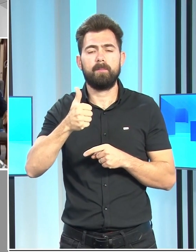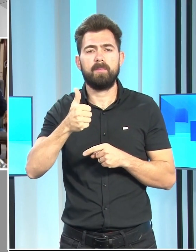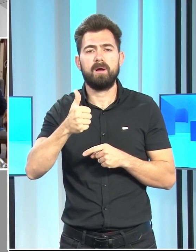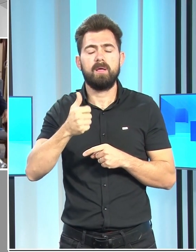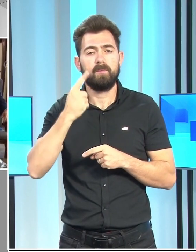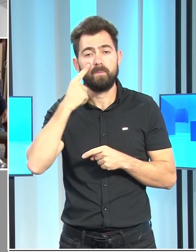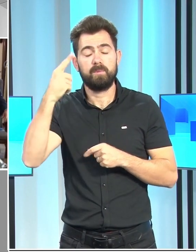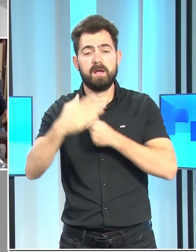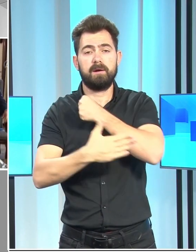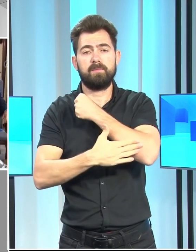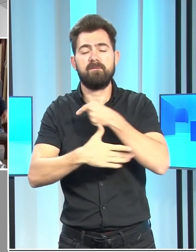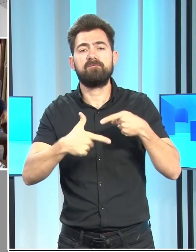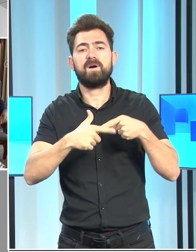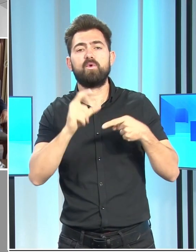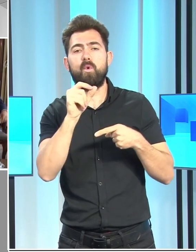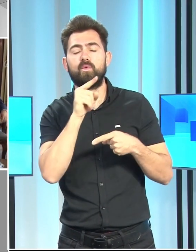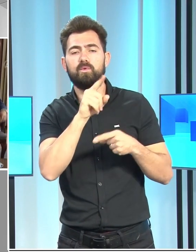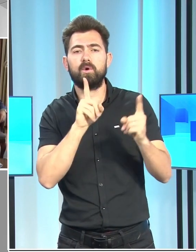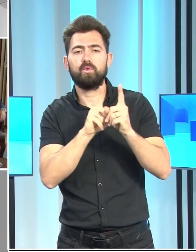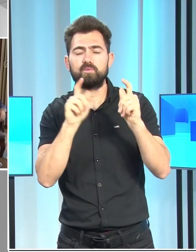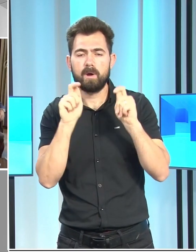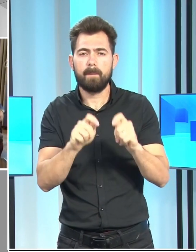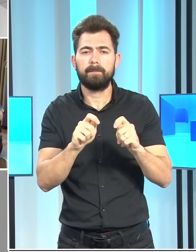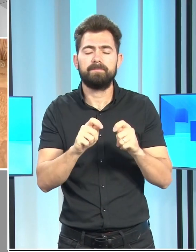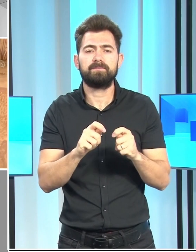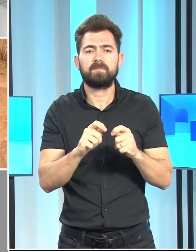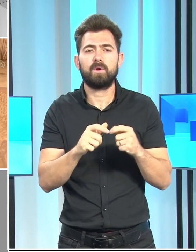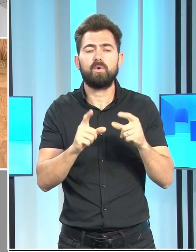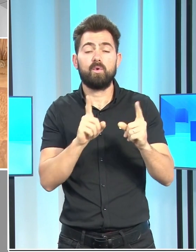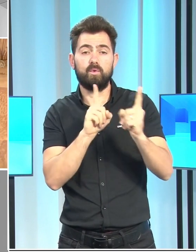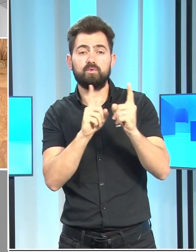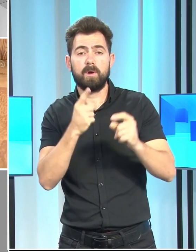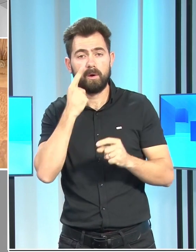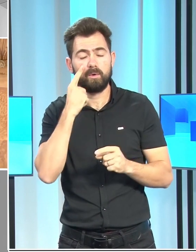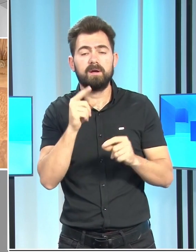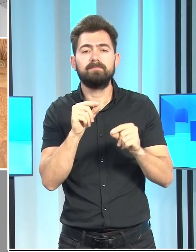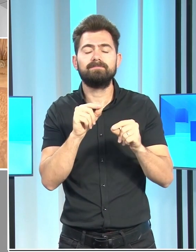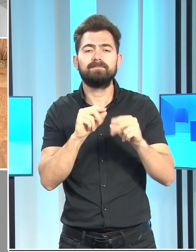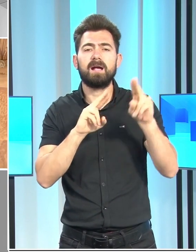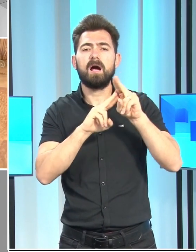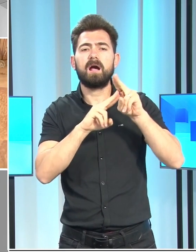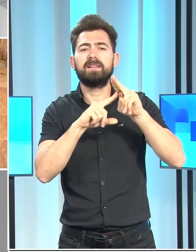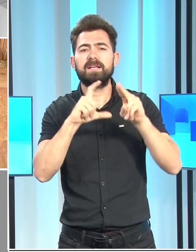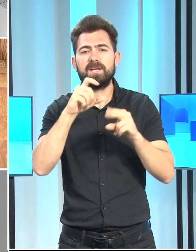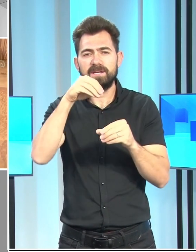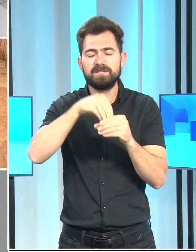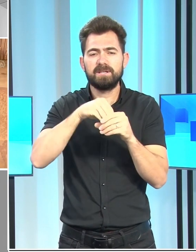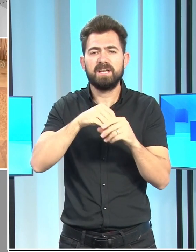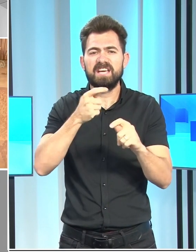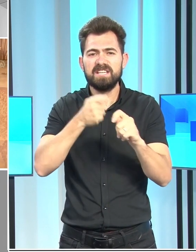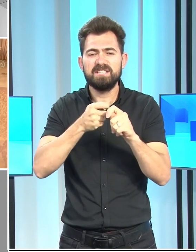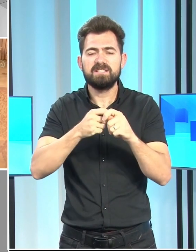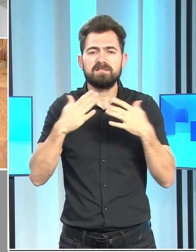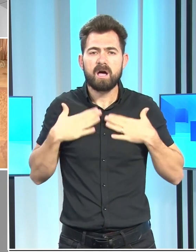Fuat Oktay ile görüştü. Görüşmede, Kuzey Kıbrıs Türk Cumhuriyeti'ndeki iş